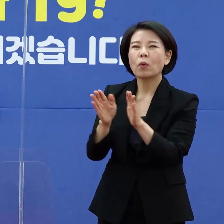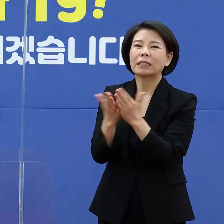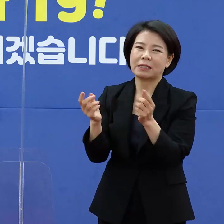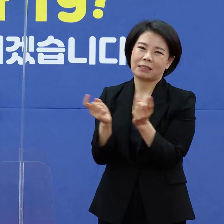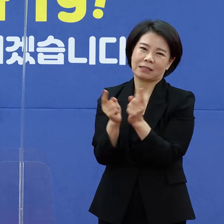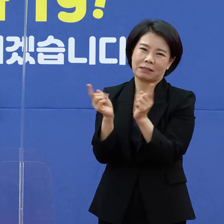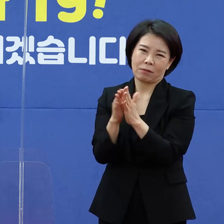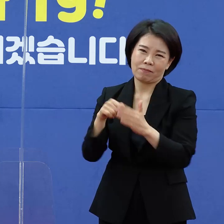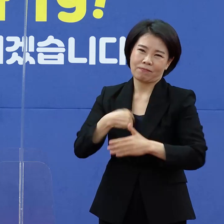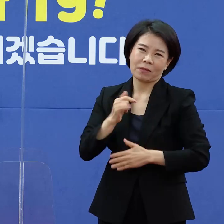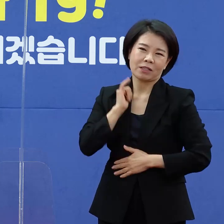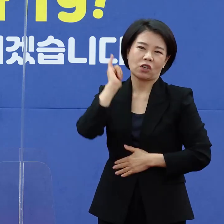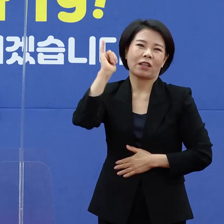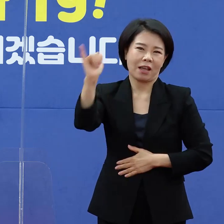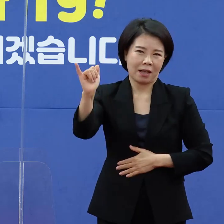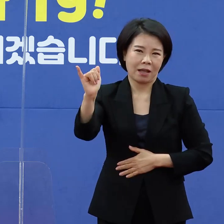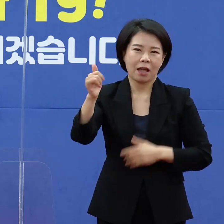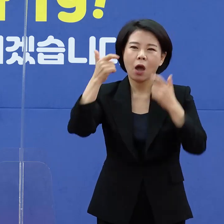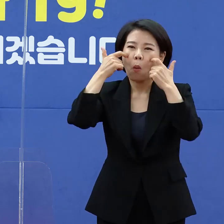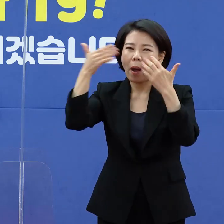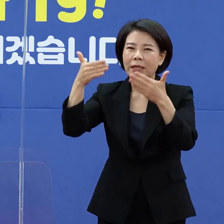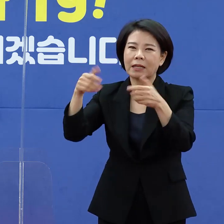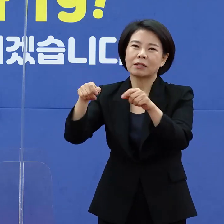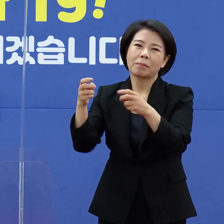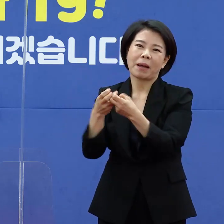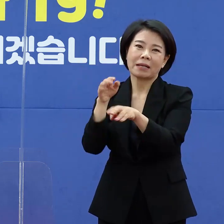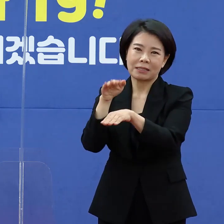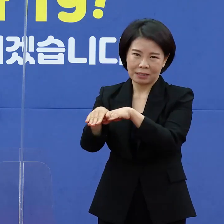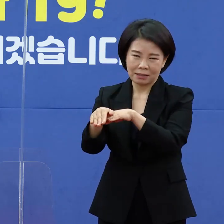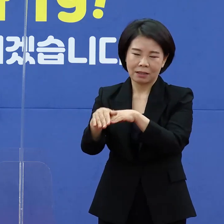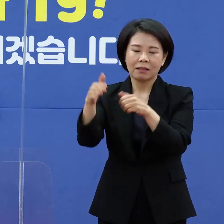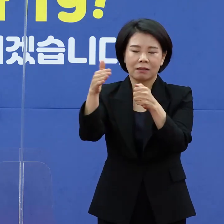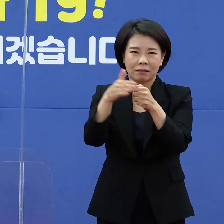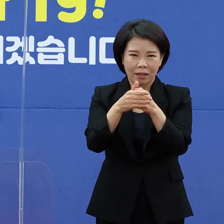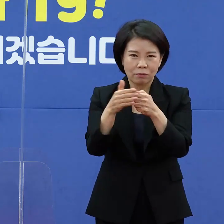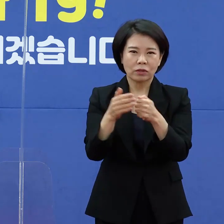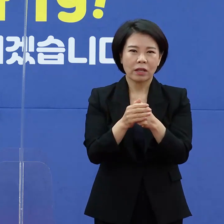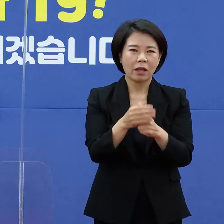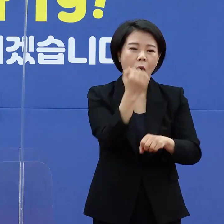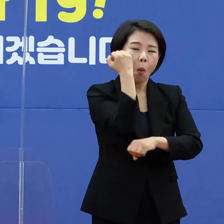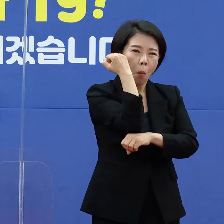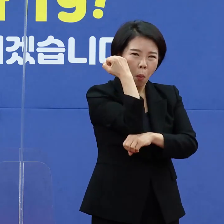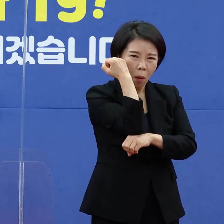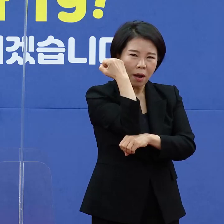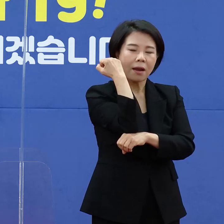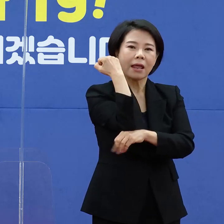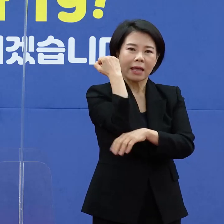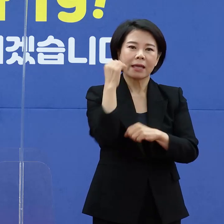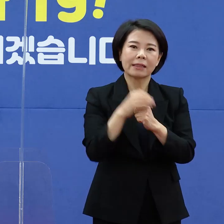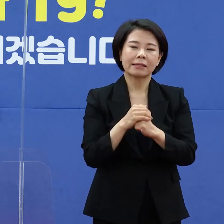전화를 걸어서 확인하는 시스템입니다. 그렇기 때문에 기존의